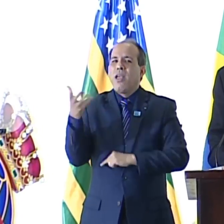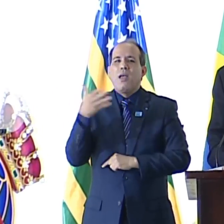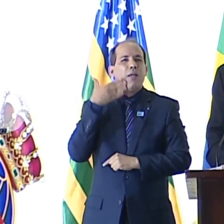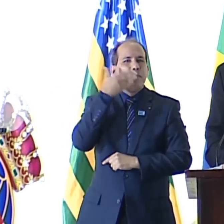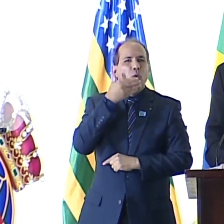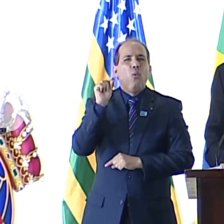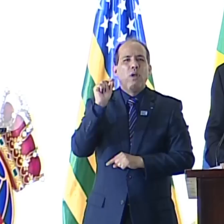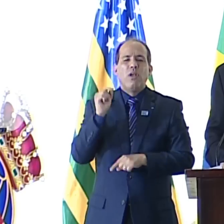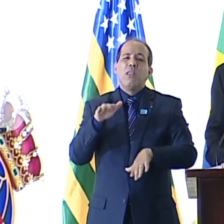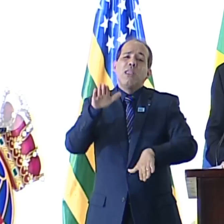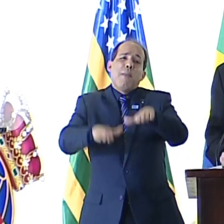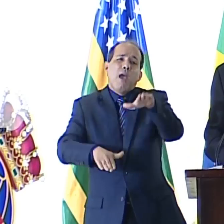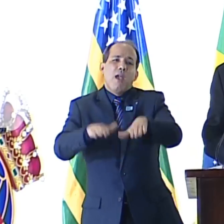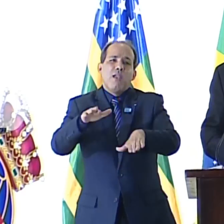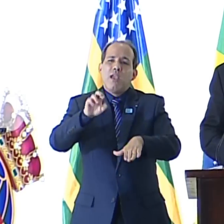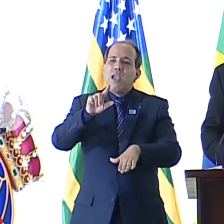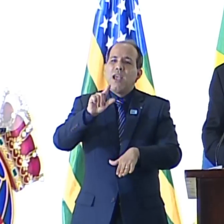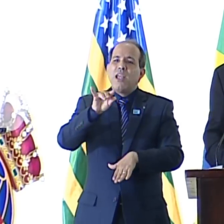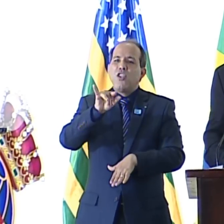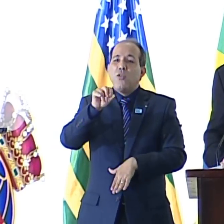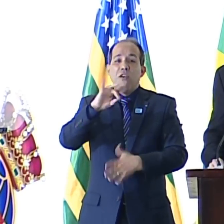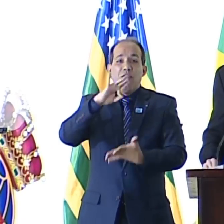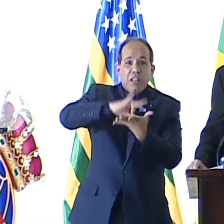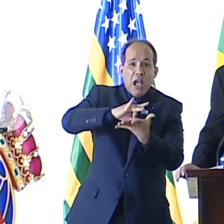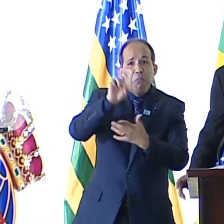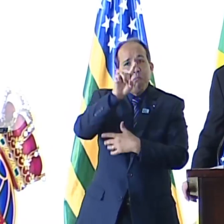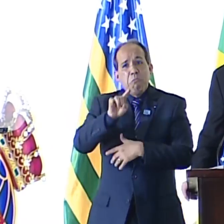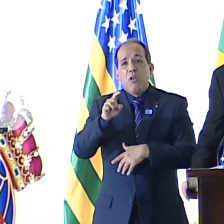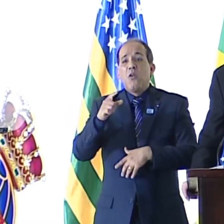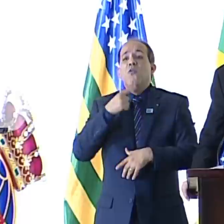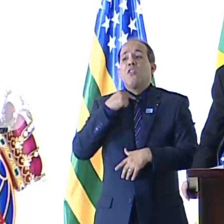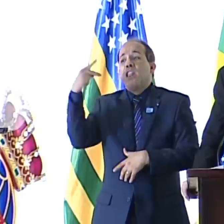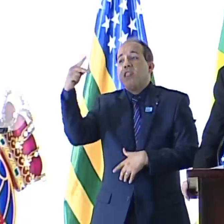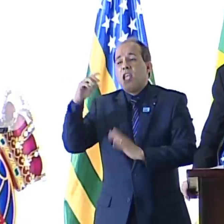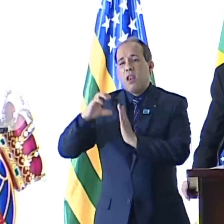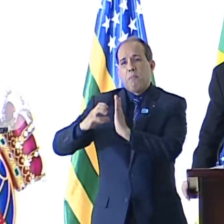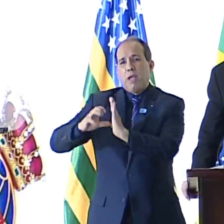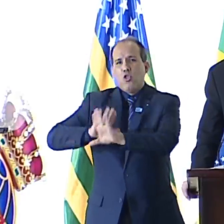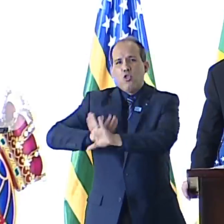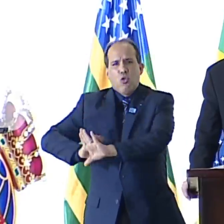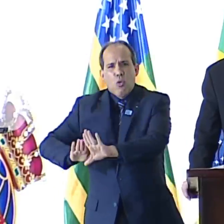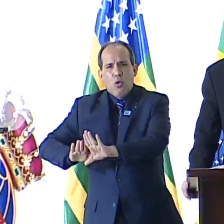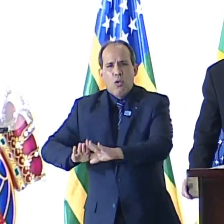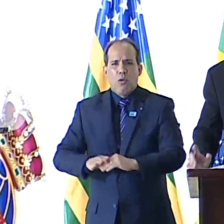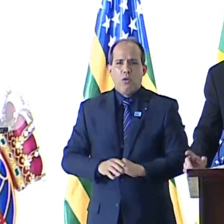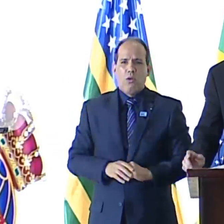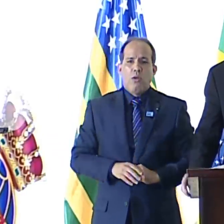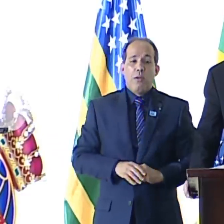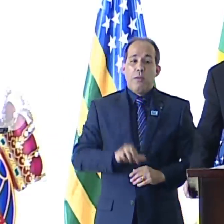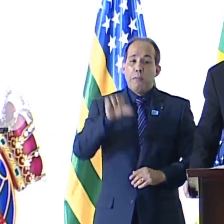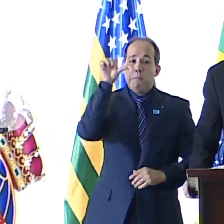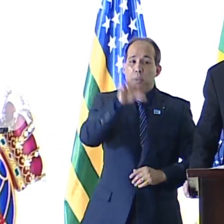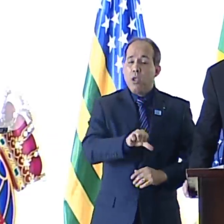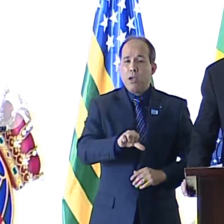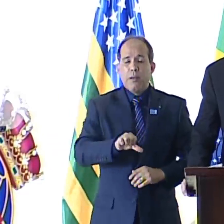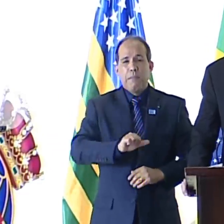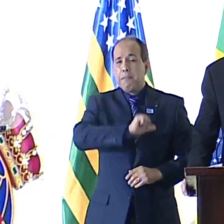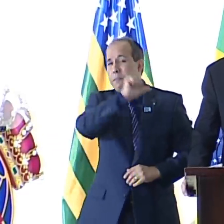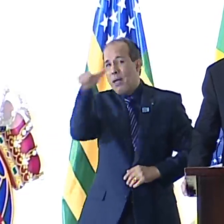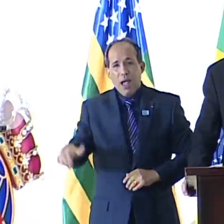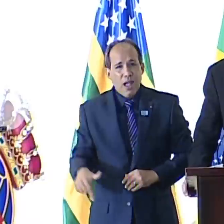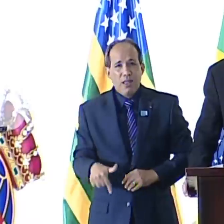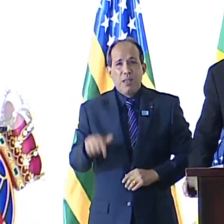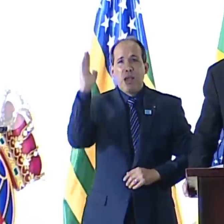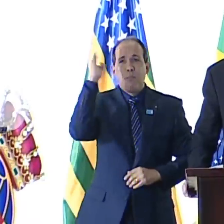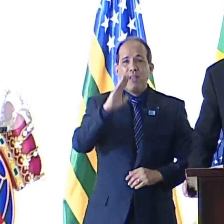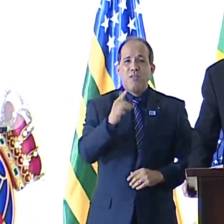relativização da verdade, onde a verdade é tudo aquilo que serve ao poder do partido. E, pior de tudo, a utopia de